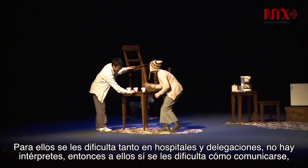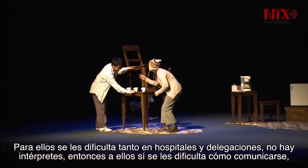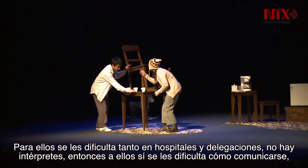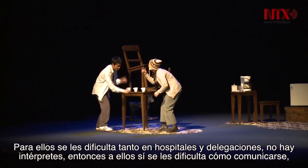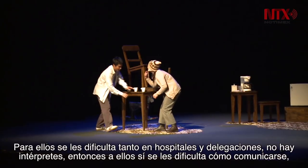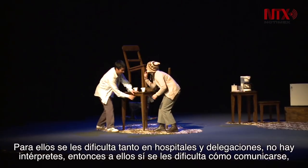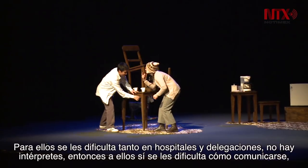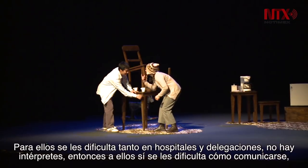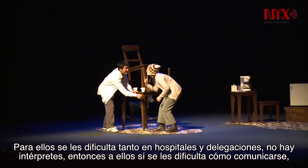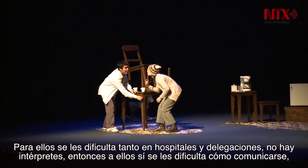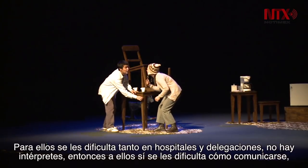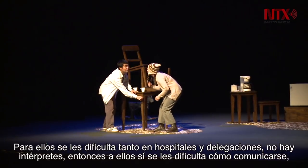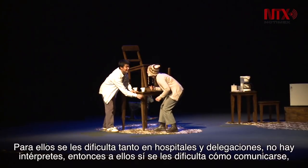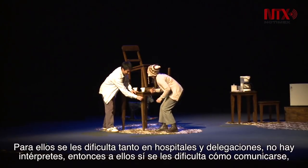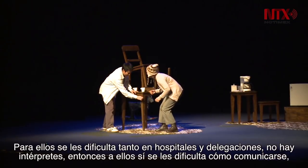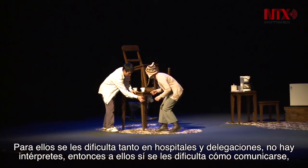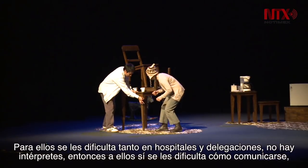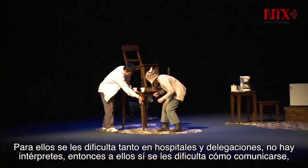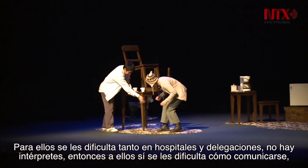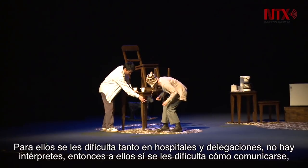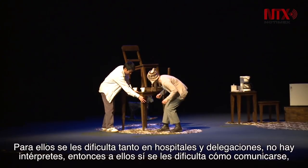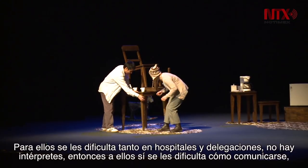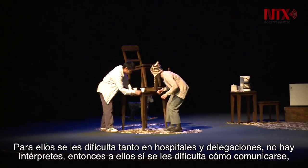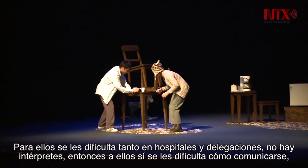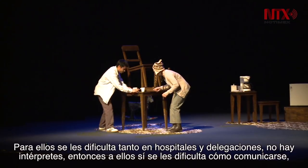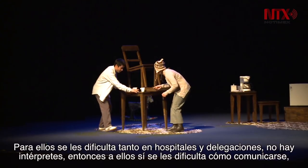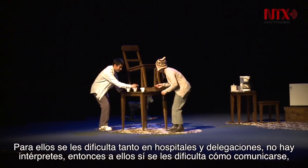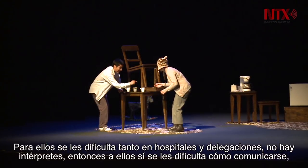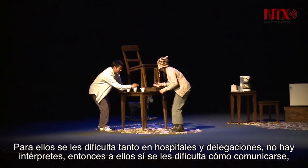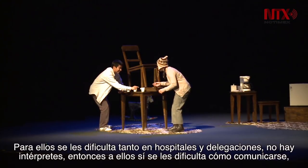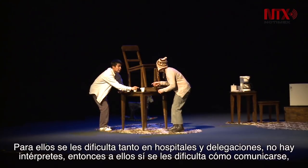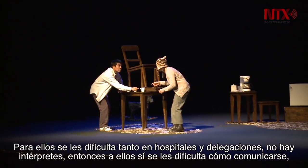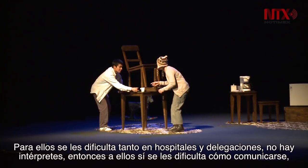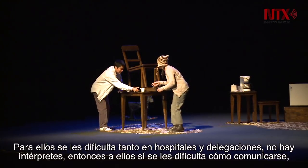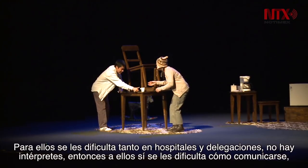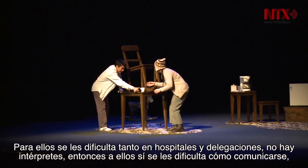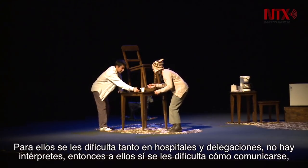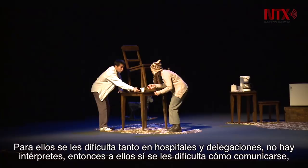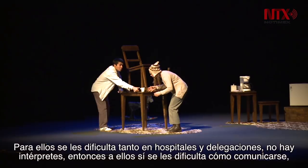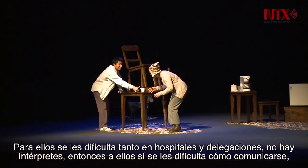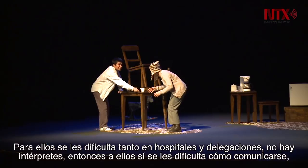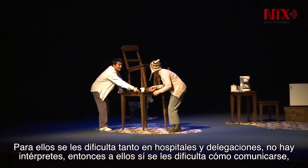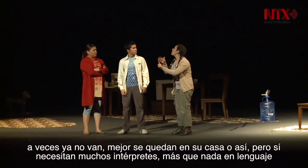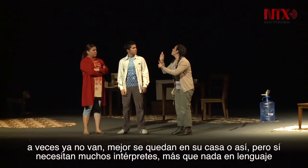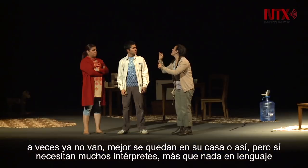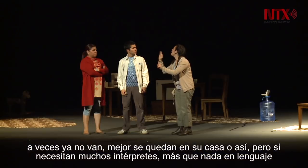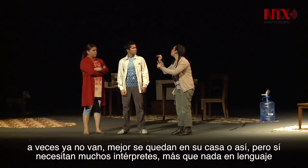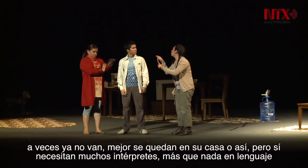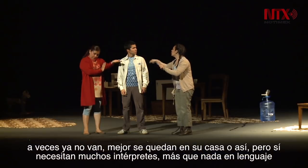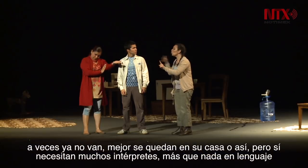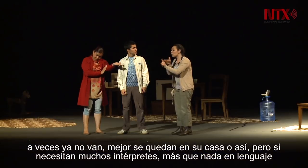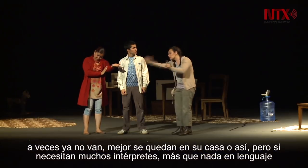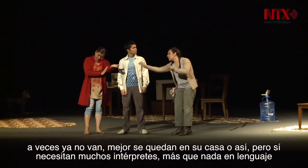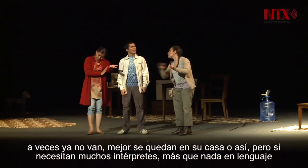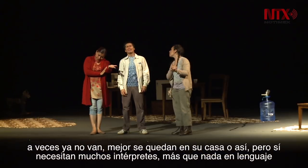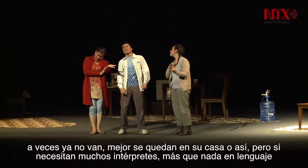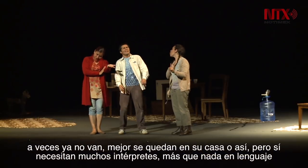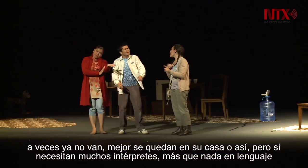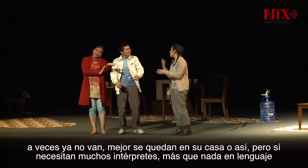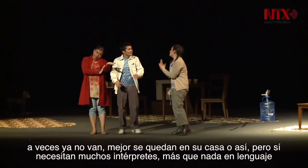no hay intérpretes, entonces a ellos sí se les dificulta cómo comunicarse. A veces no tienen, pues ya